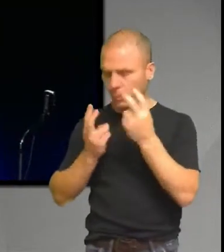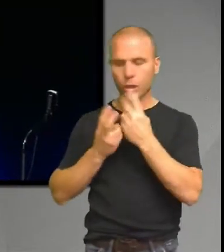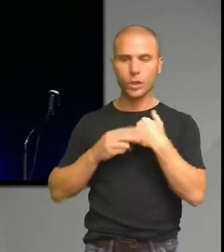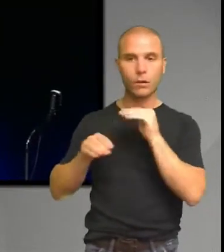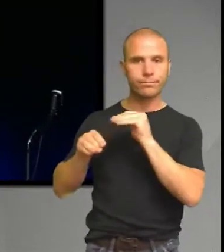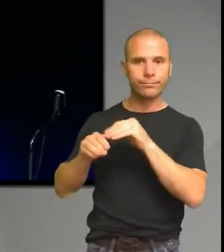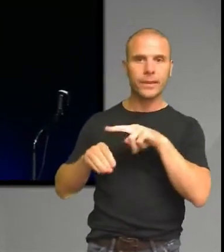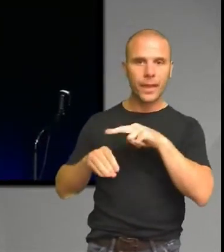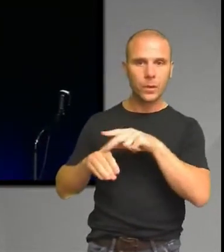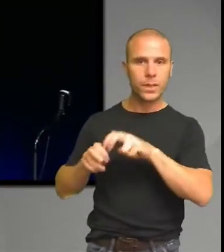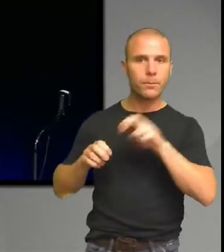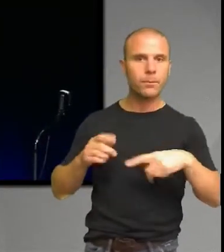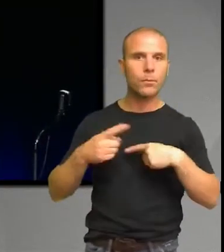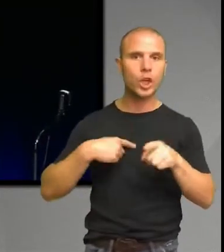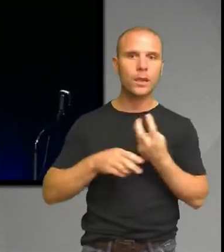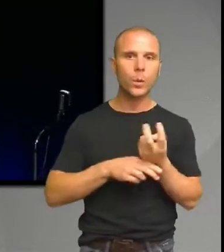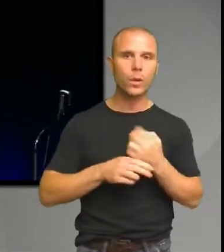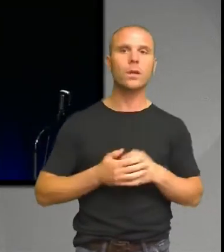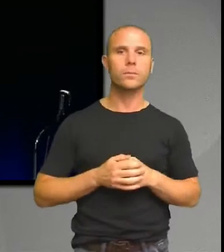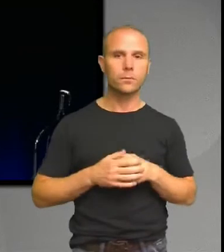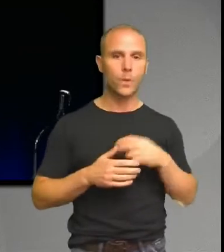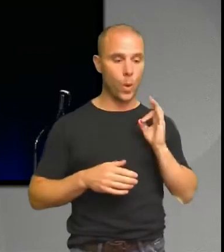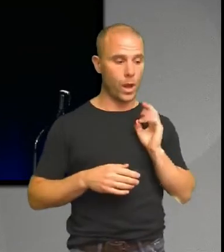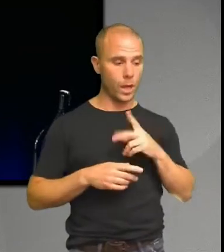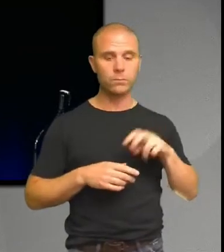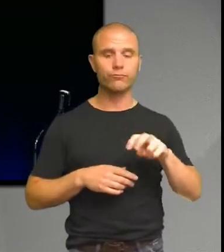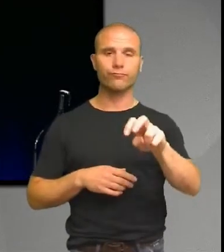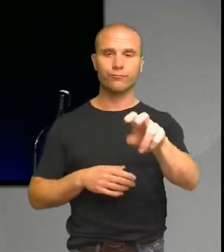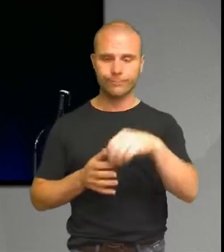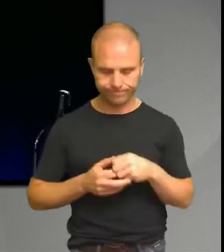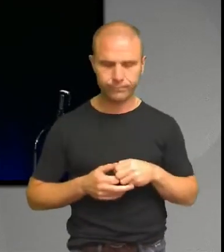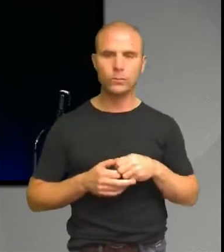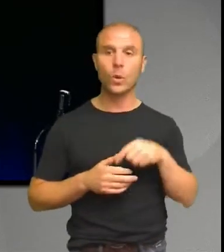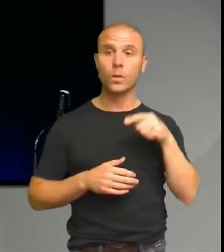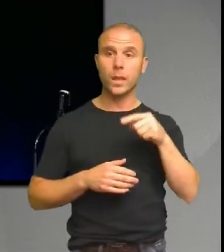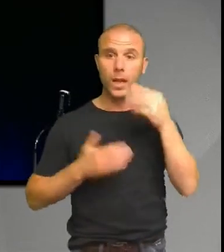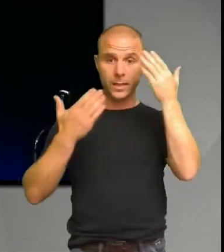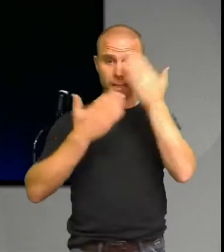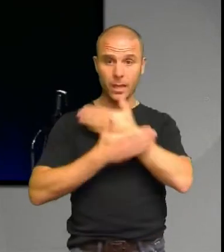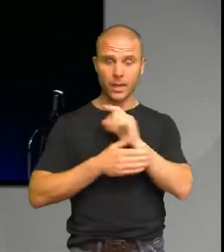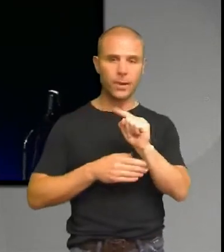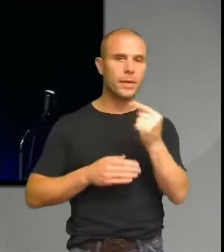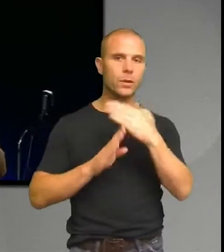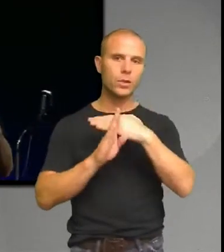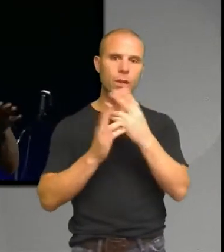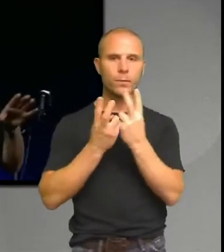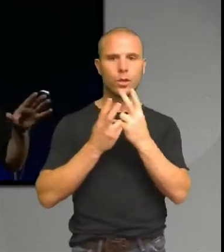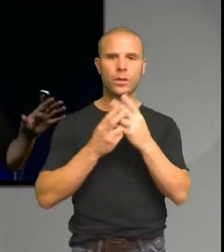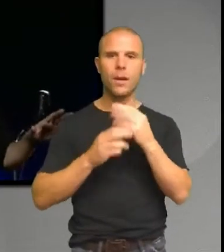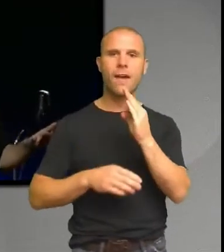Och så gick han vidare. Och det hade ju varit frost. Det hade varit myndskad under natten så hade det lagt sig frost över hela landskapet